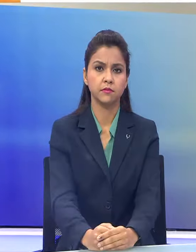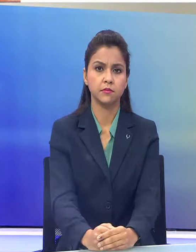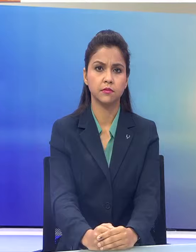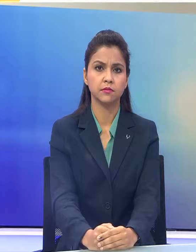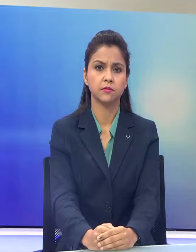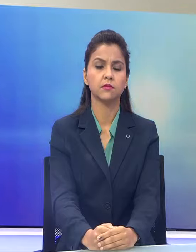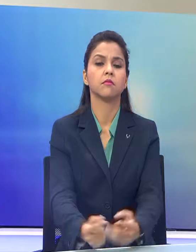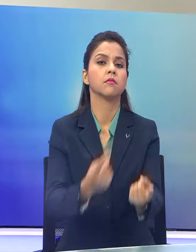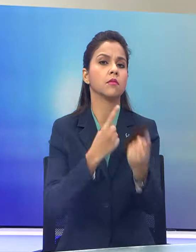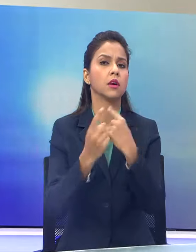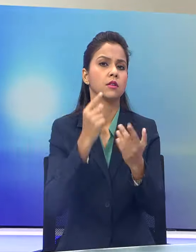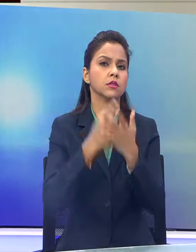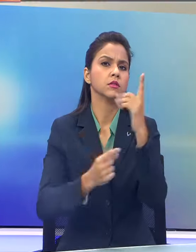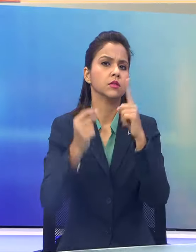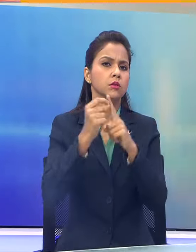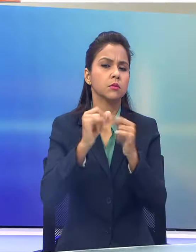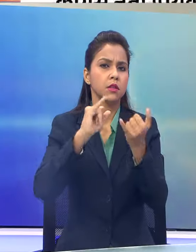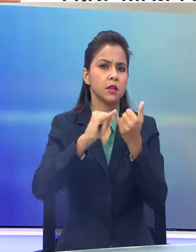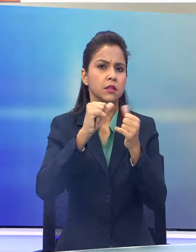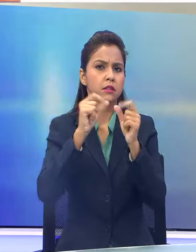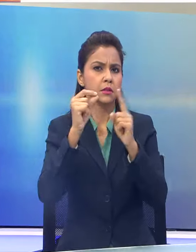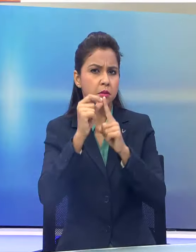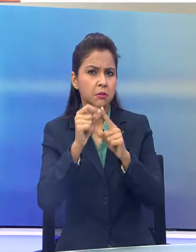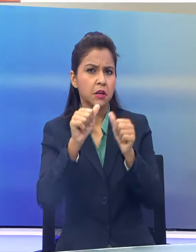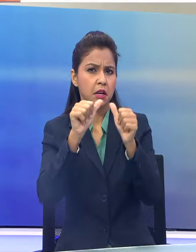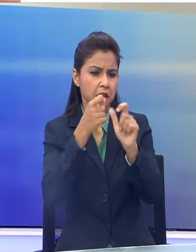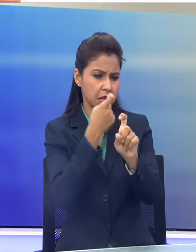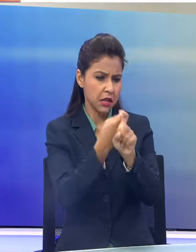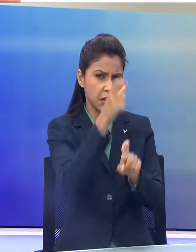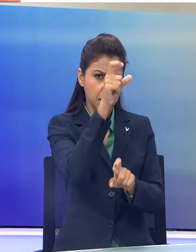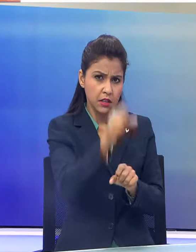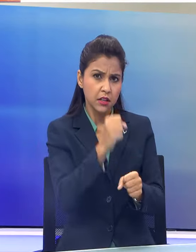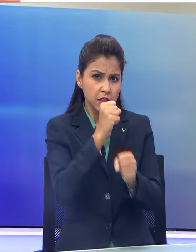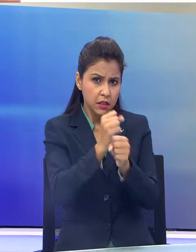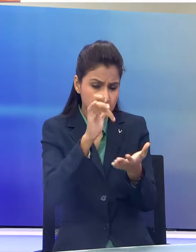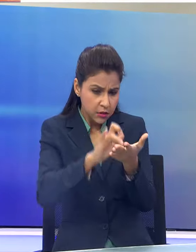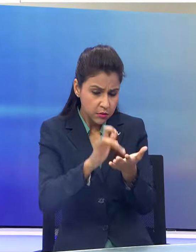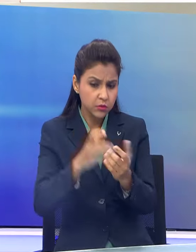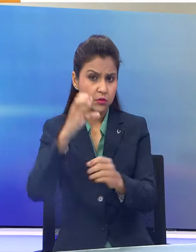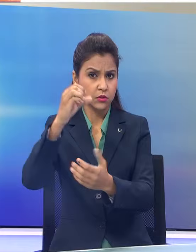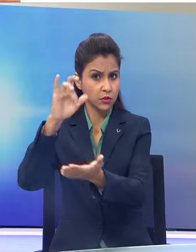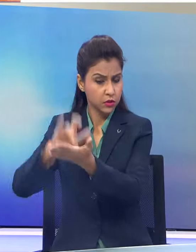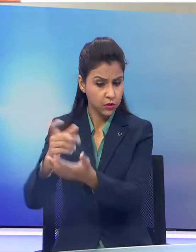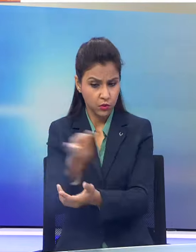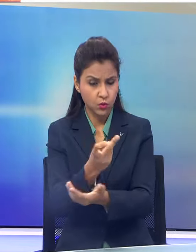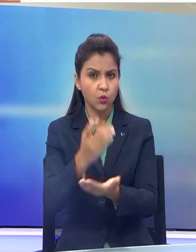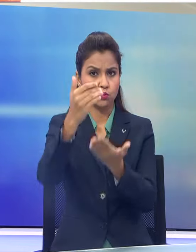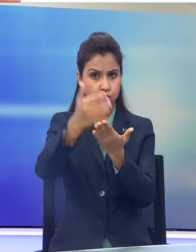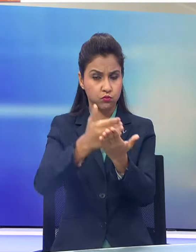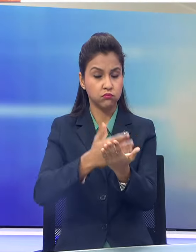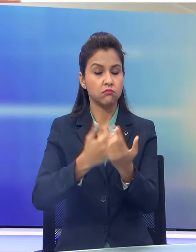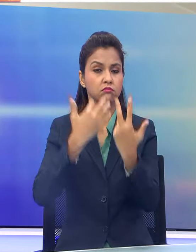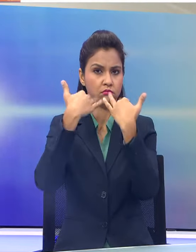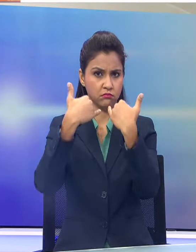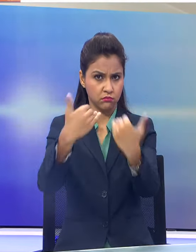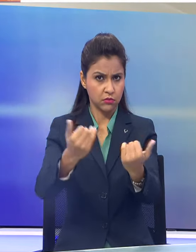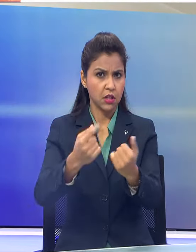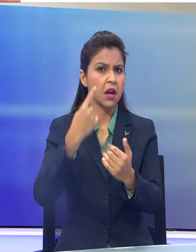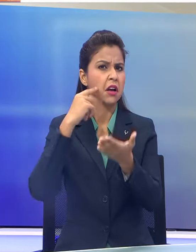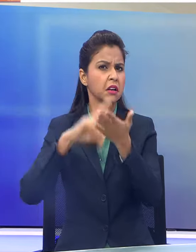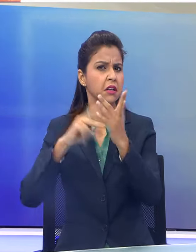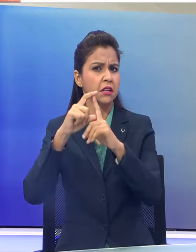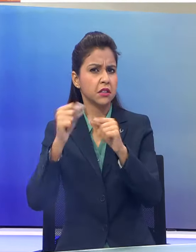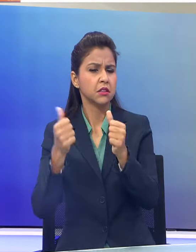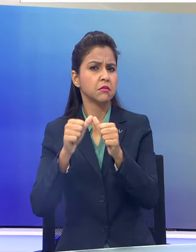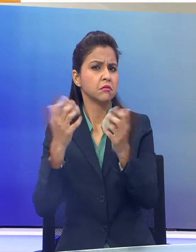बात यूपी की करें तो सपा प्रमुख अखिलेश यादव, गाजीपूर और चंदोली में रैली करेंगे अखिलेश यादव इंडिया गठबंदन